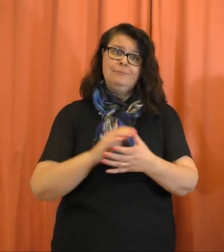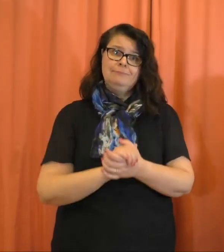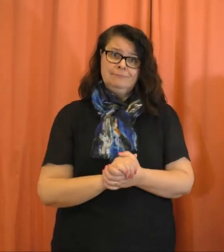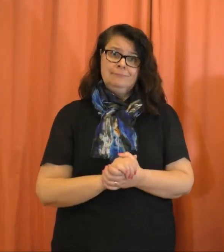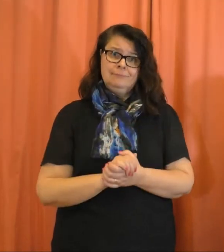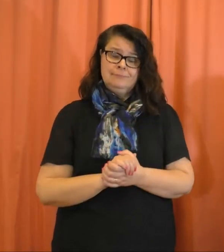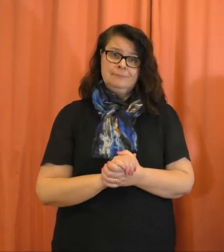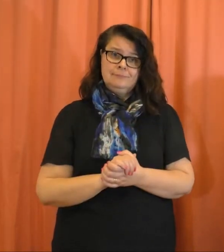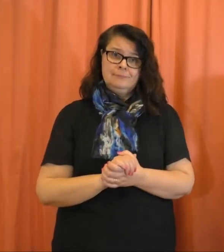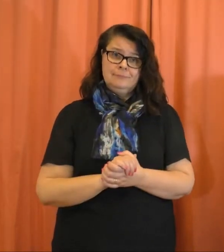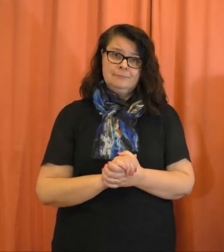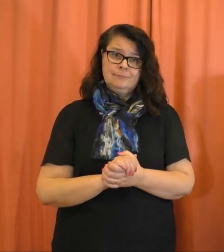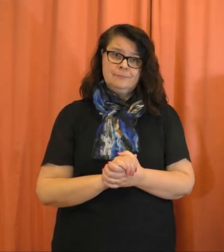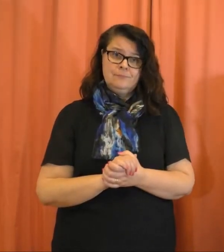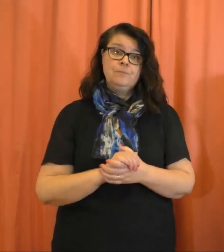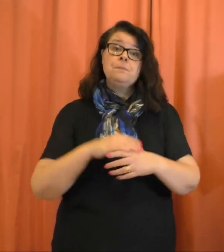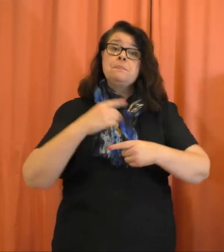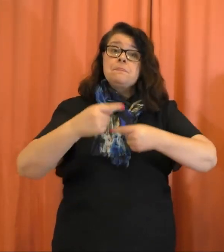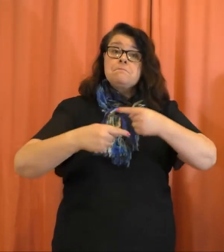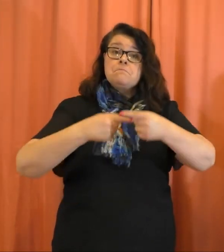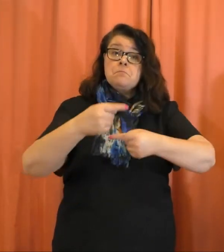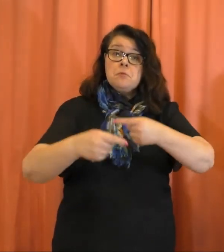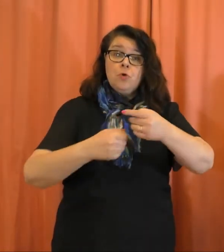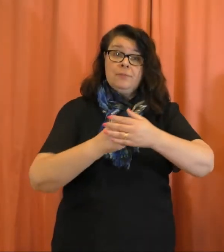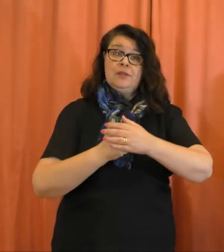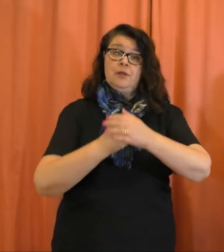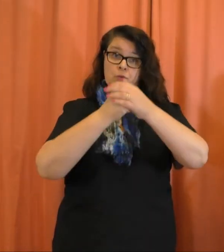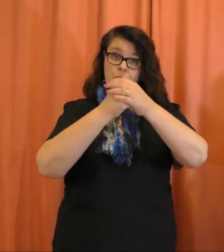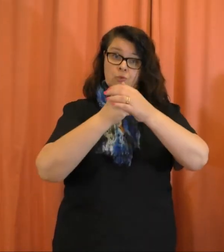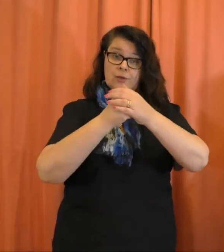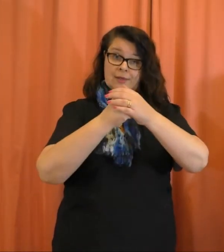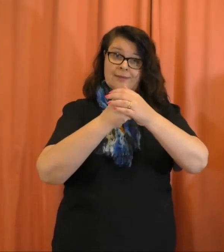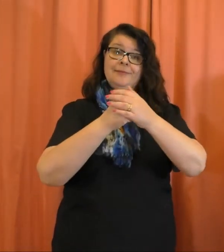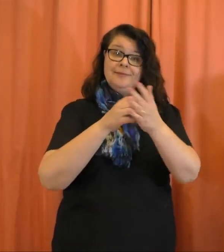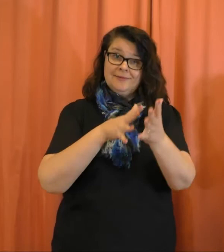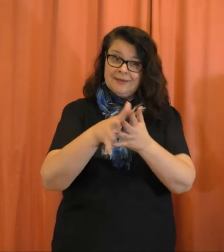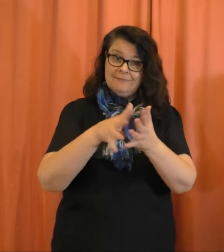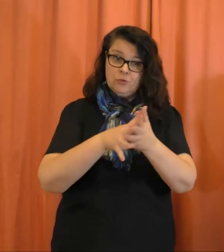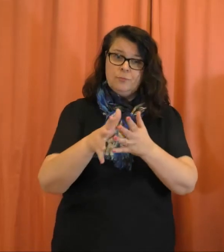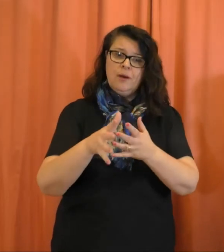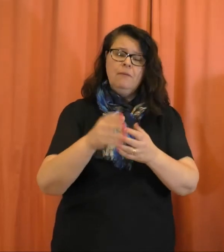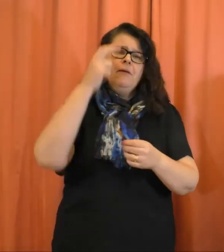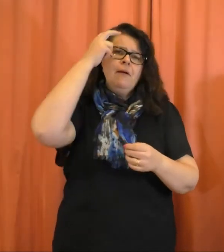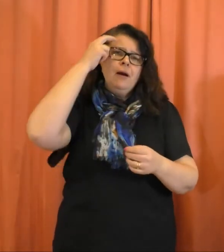Toiminta tukee selviytymään paremmin arjen haasteista.